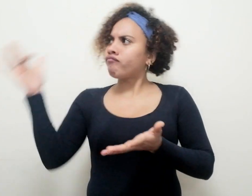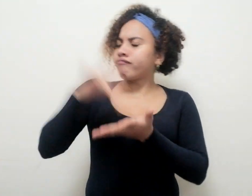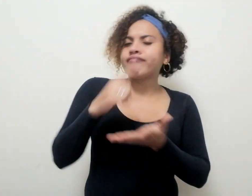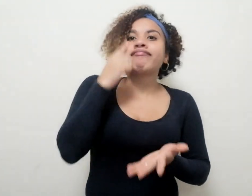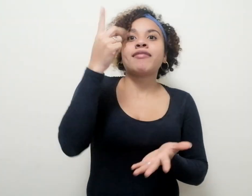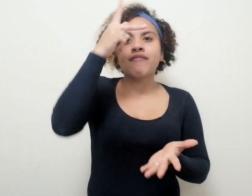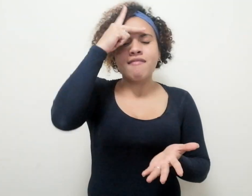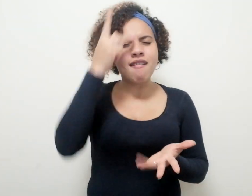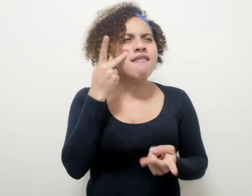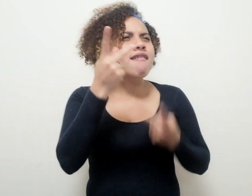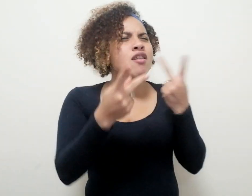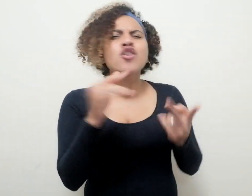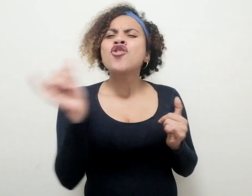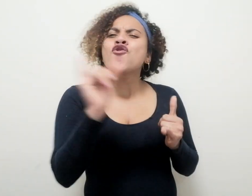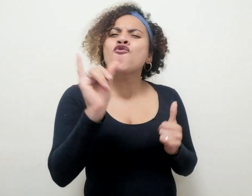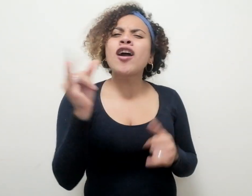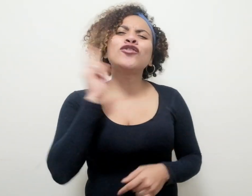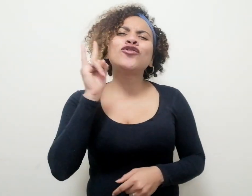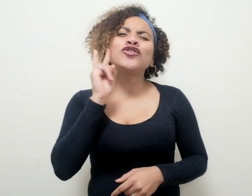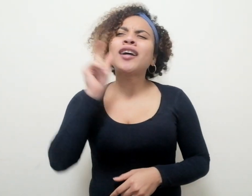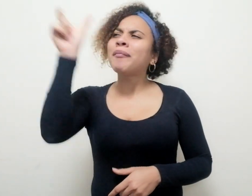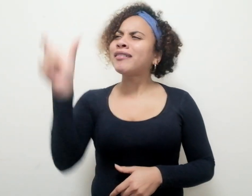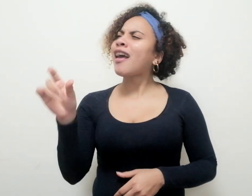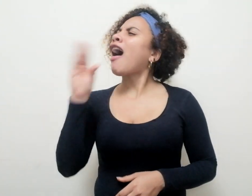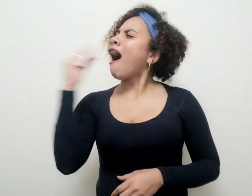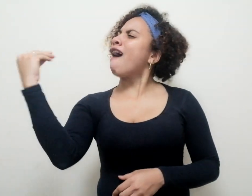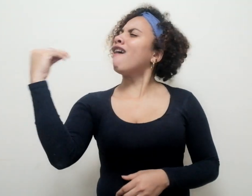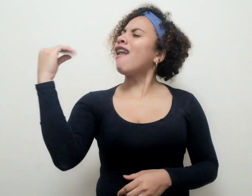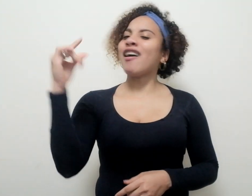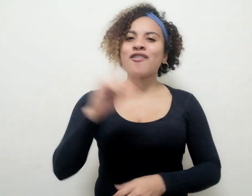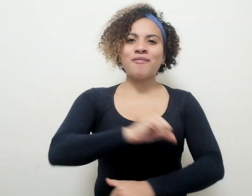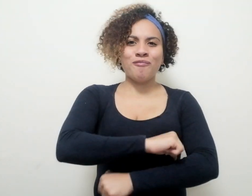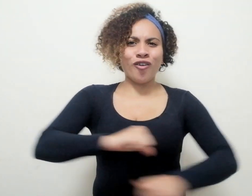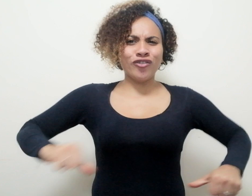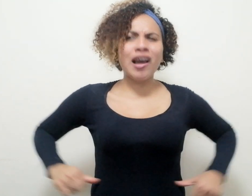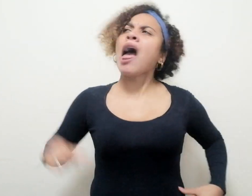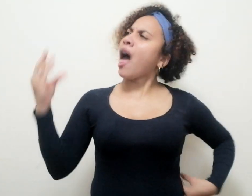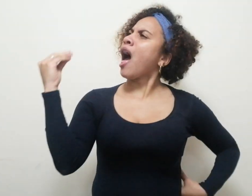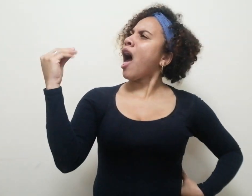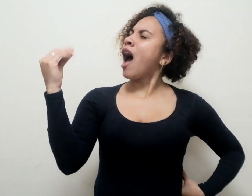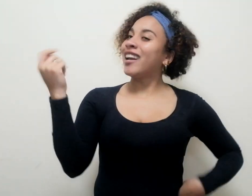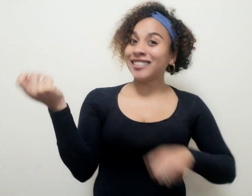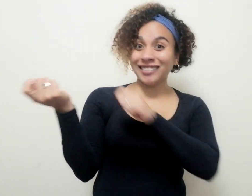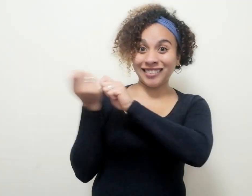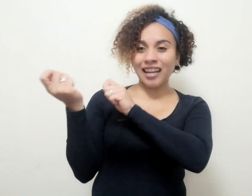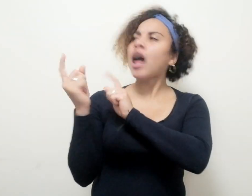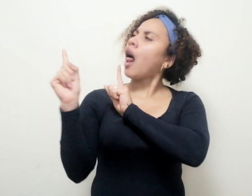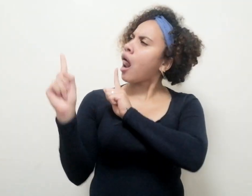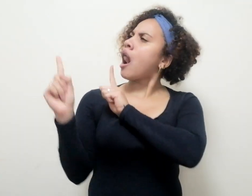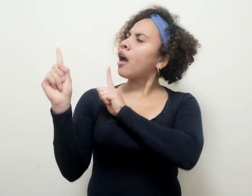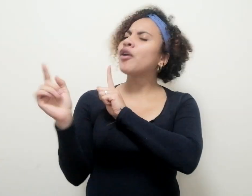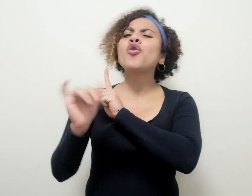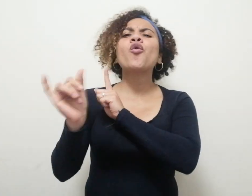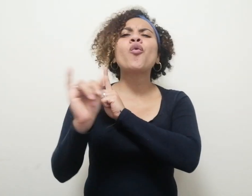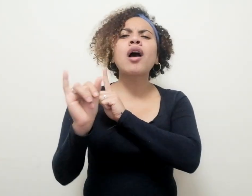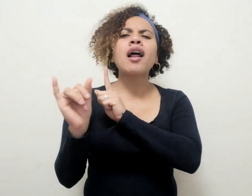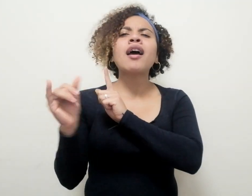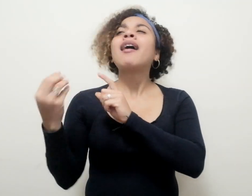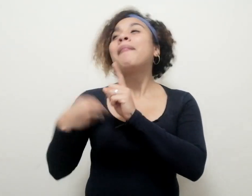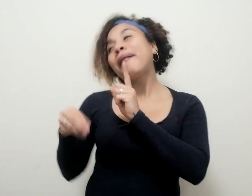fue como escuchar hablar a alguien en portugués. De cerca, se ha venido a la pereza o a